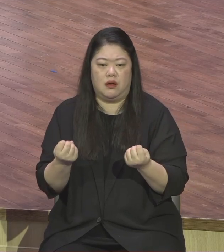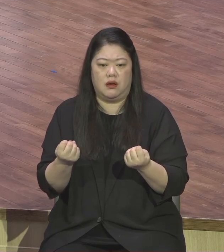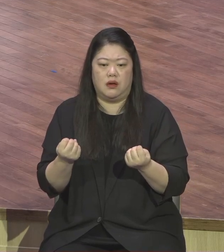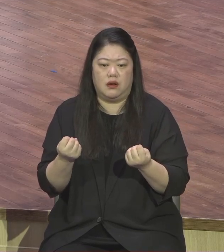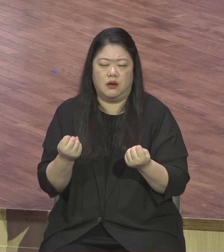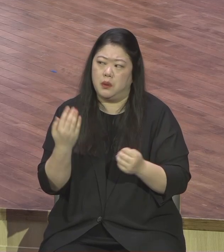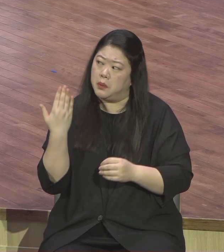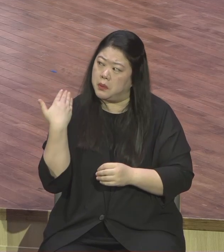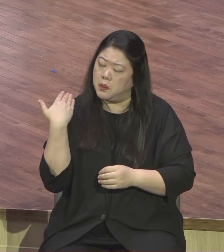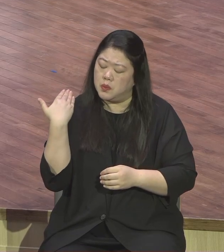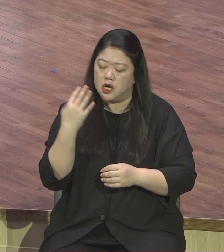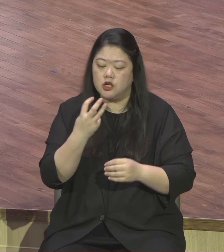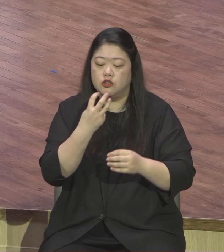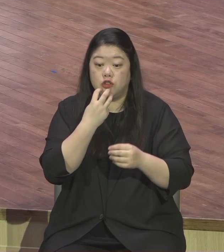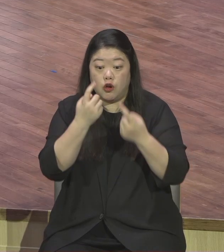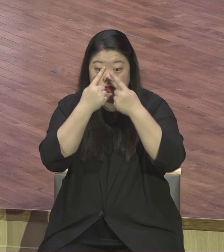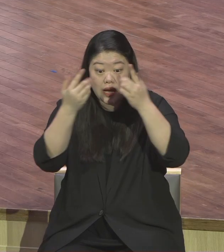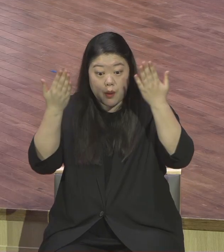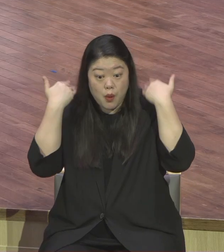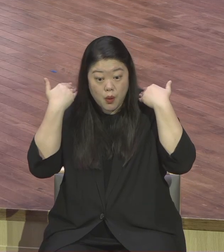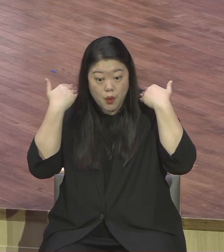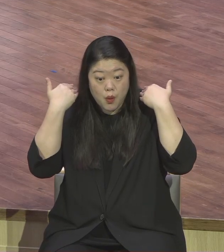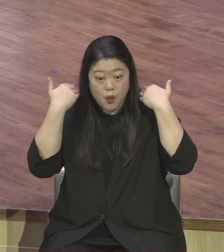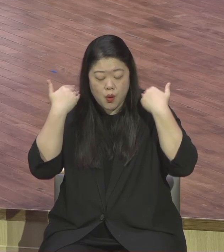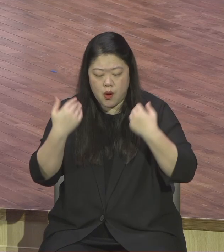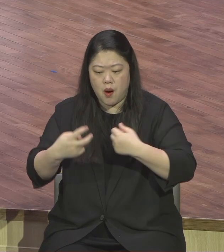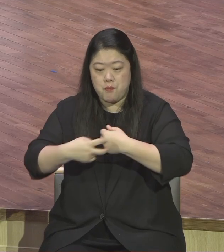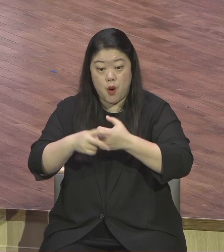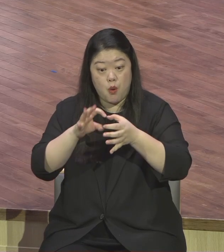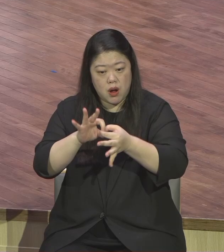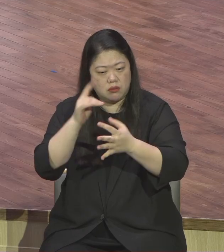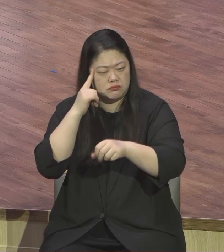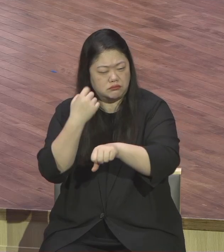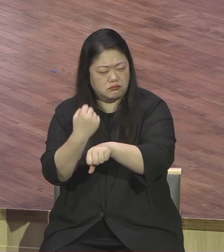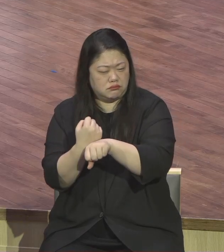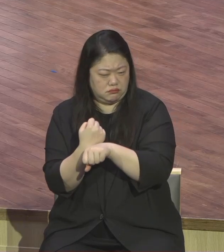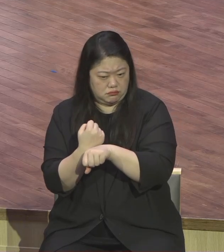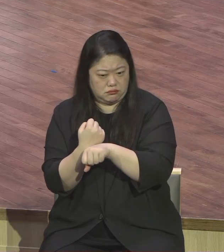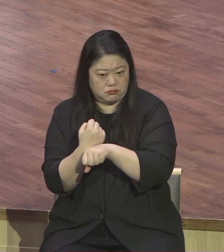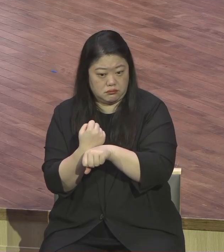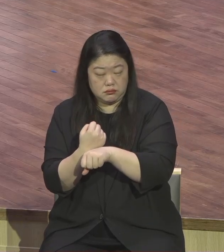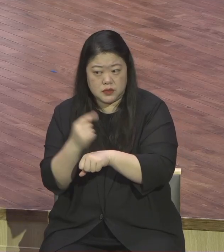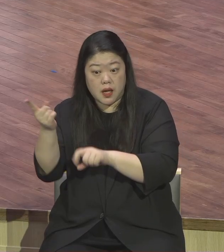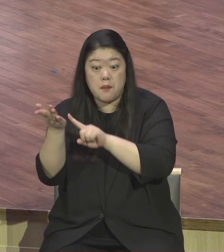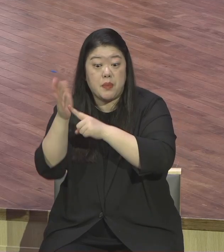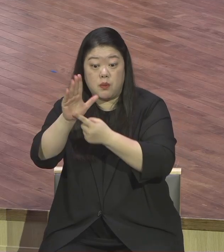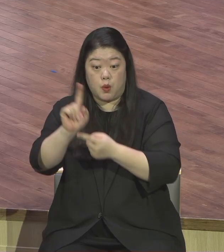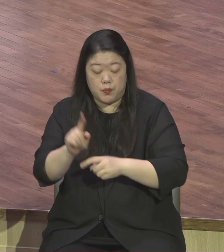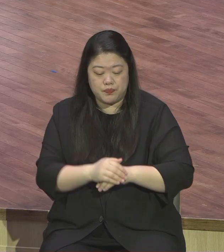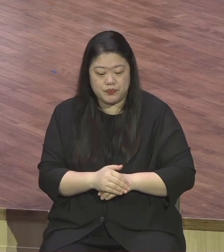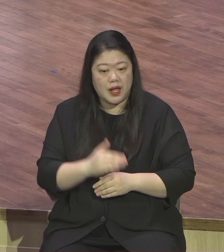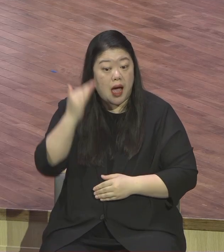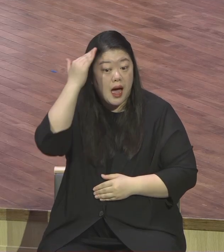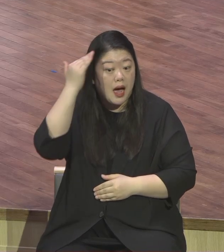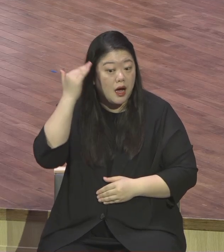연구팀이 조사를 했습니다 우리나라 국민 중 10명 중에서 6명이